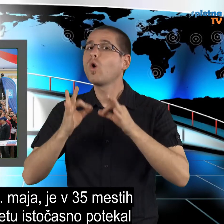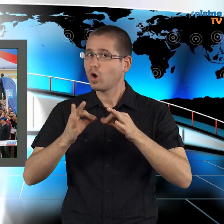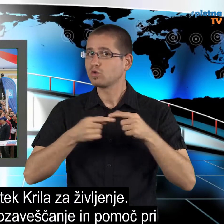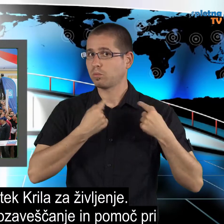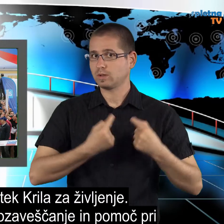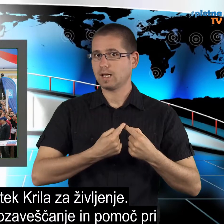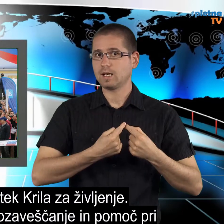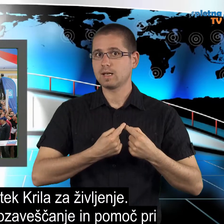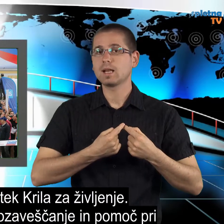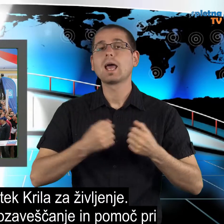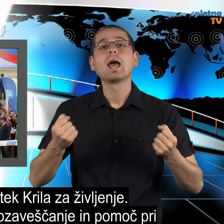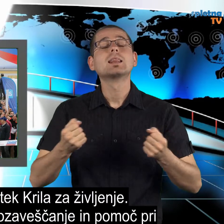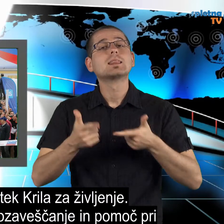tek Krila za življenje.